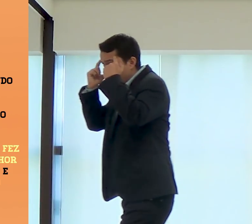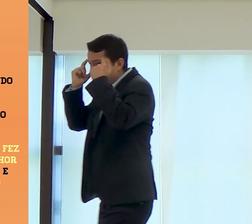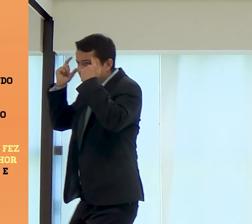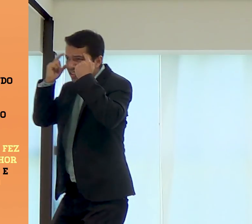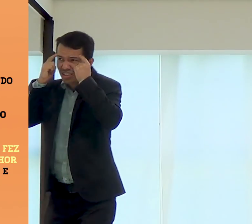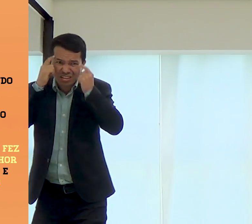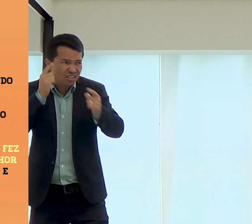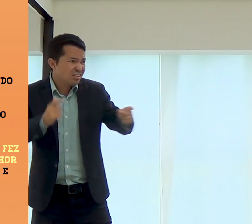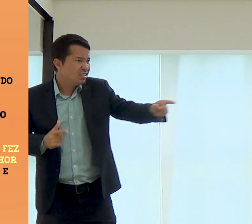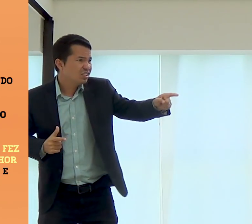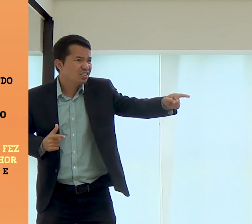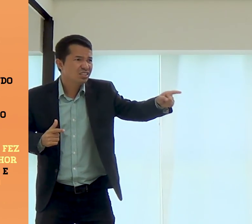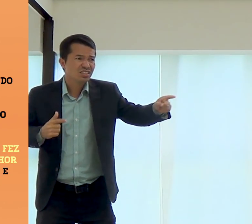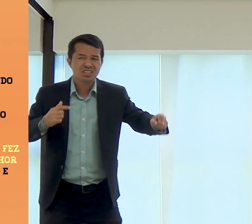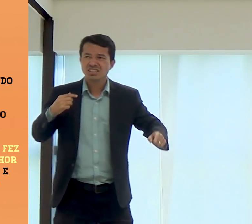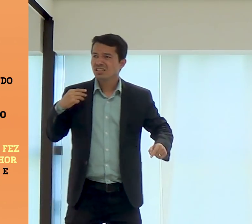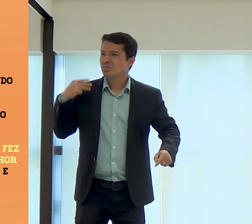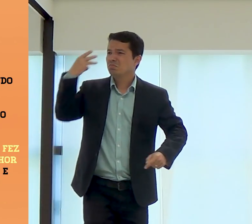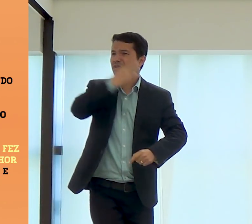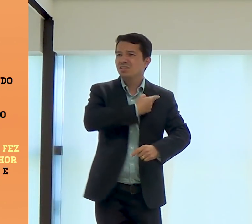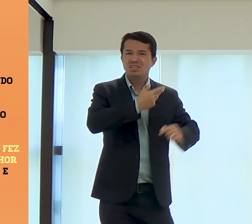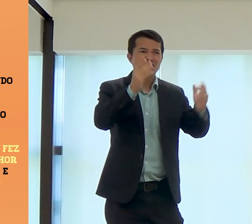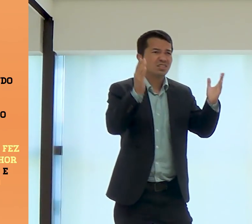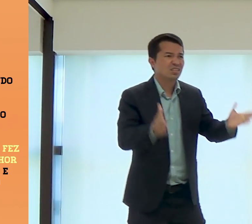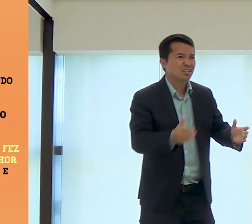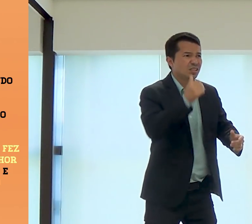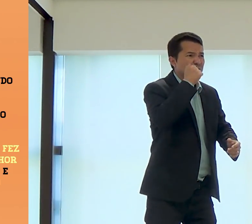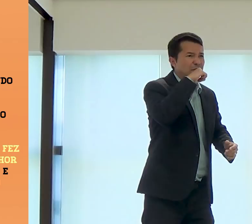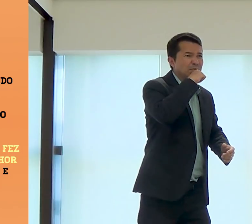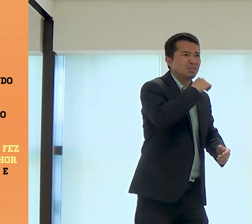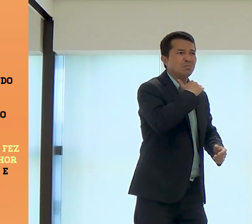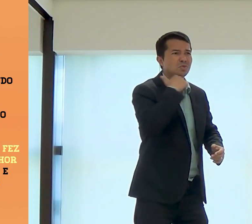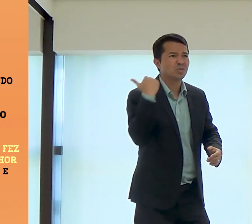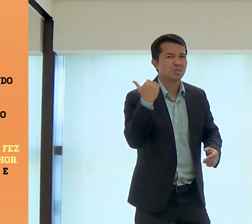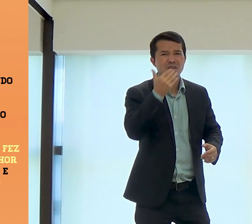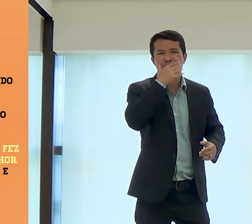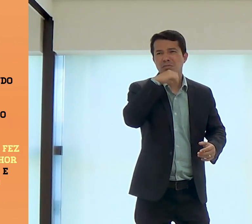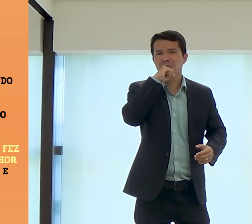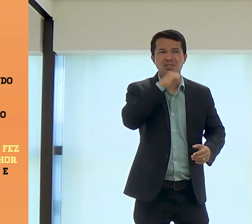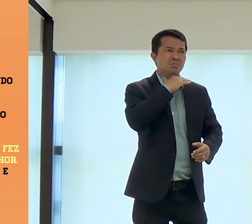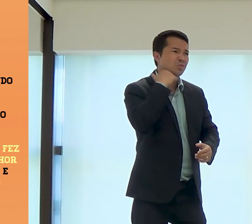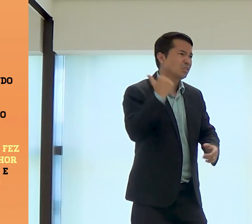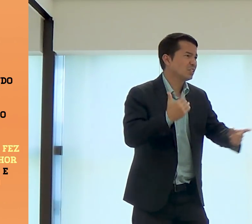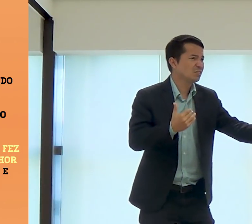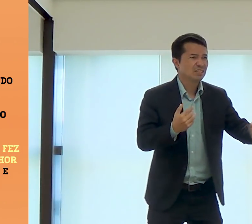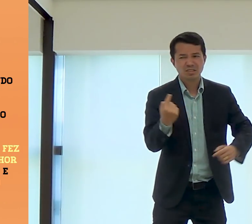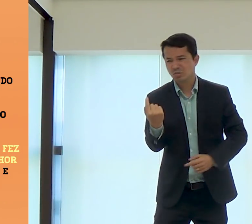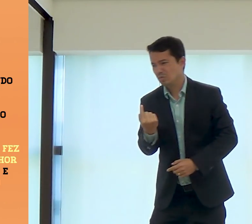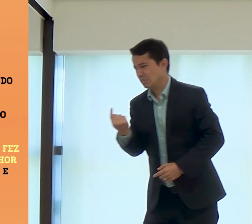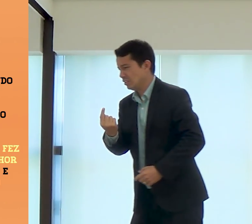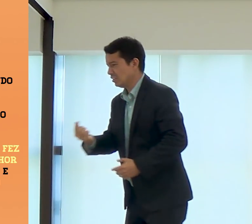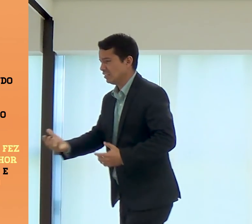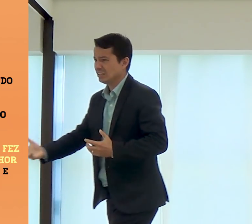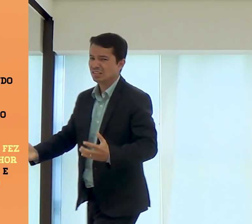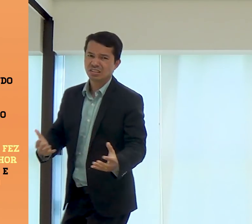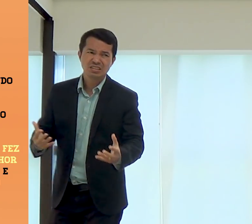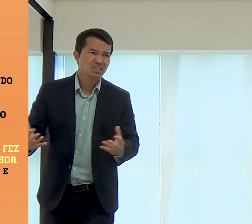tudo isso. O que tinha acontecido com Maria, como ela pode fazer isso? Já tem os pais falecidos,